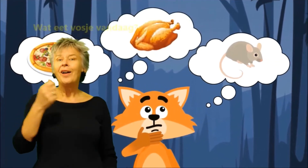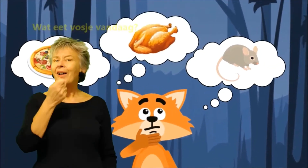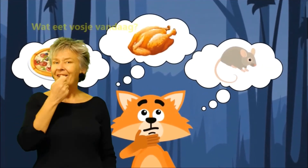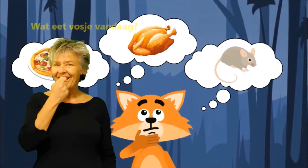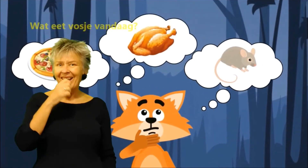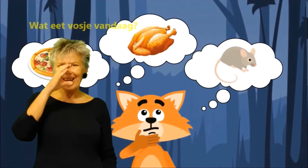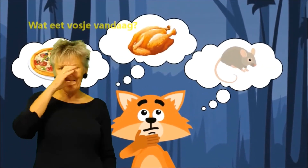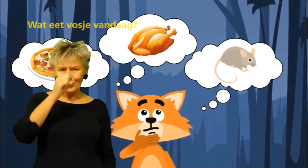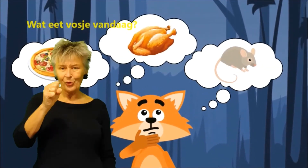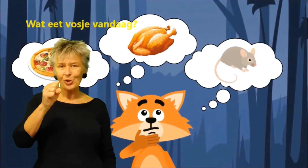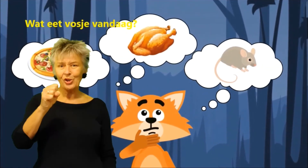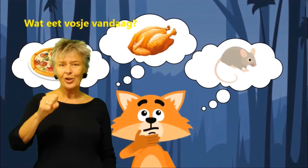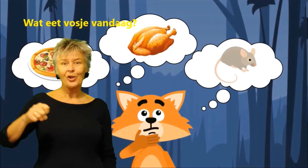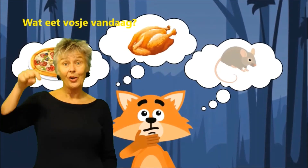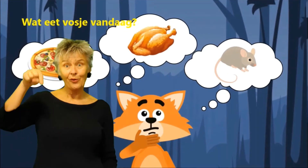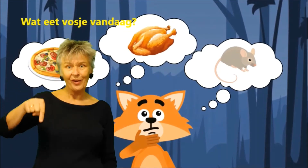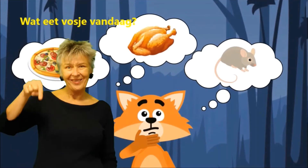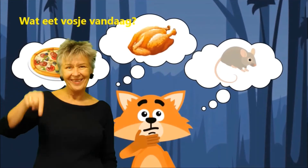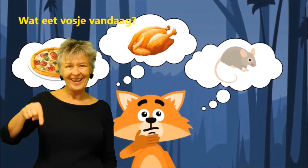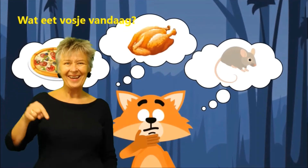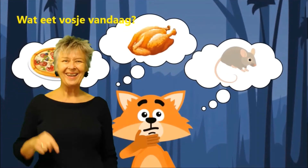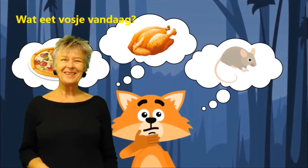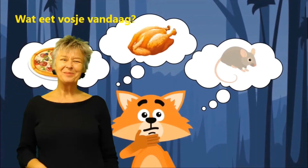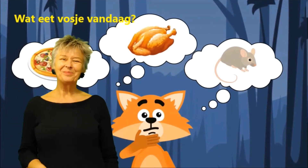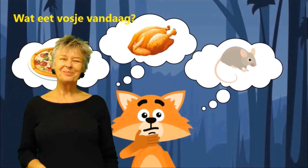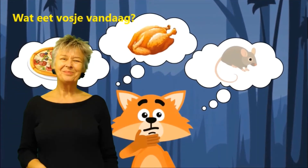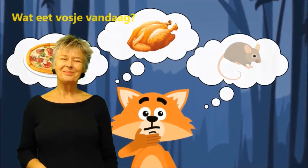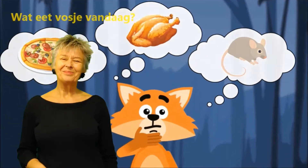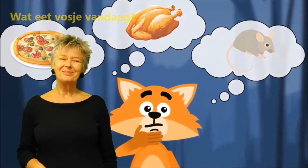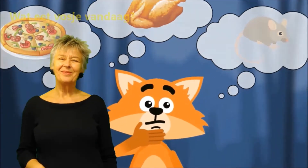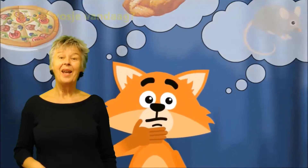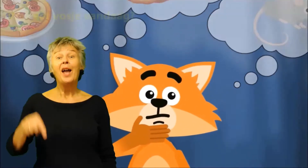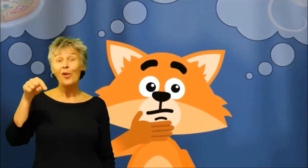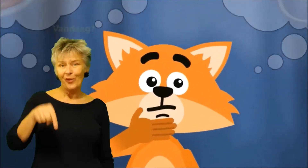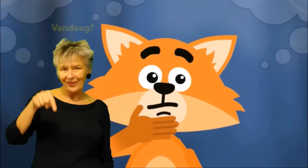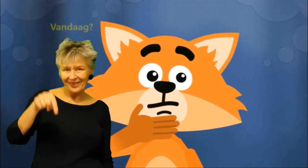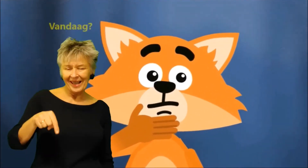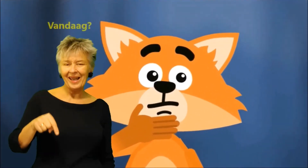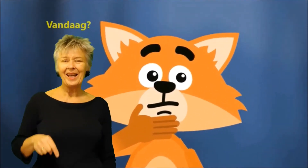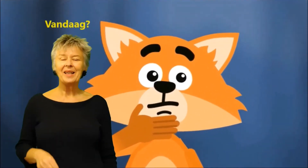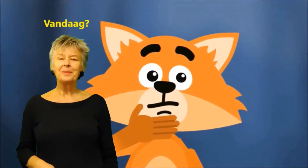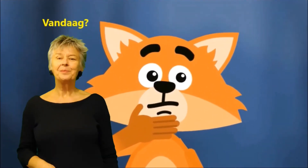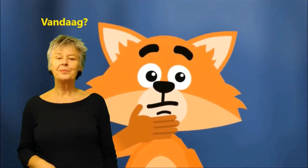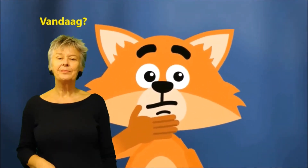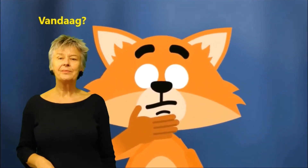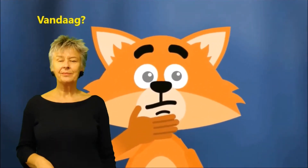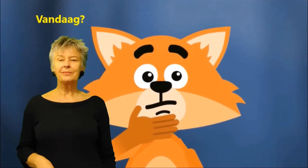Wat eet Vosje vandaag Vandaag